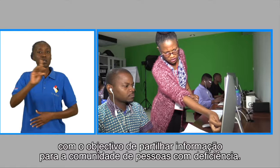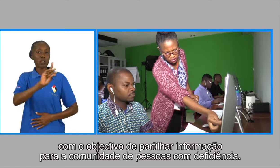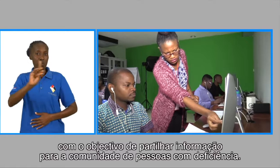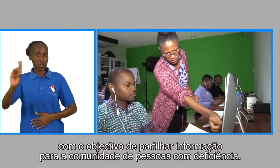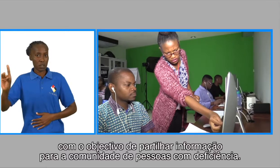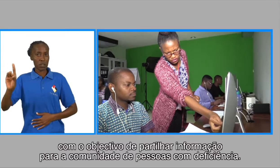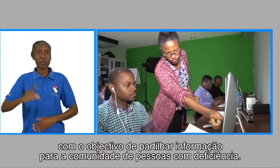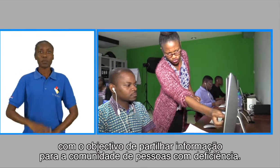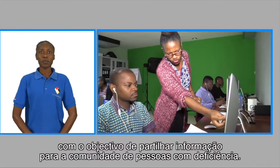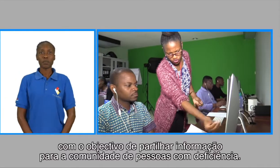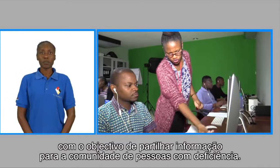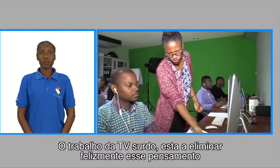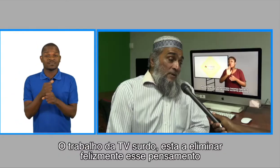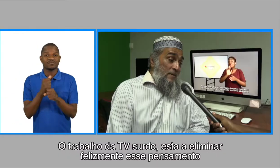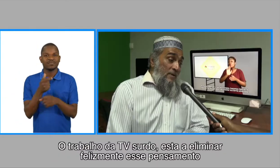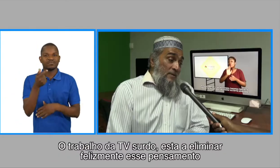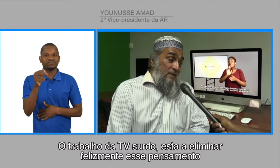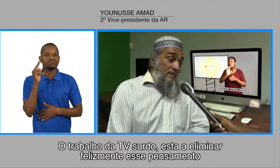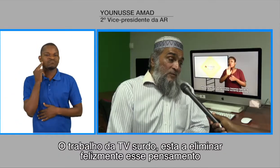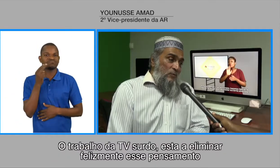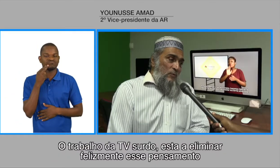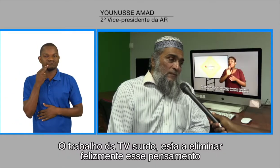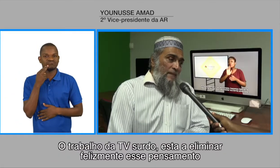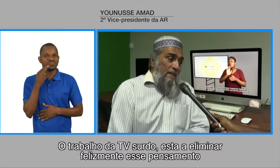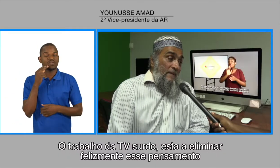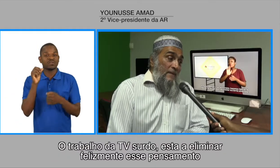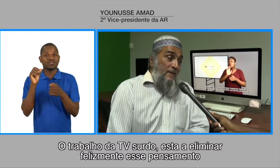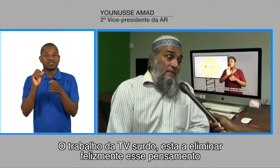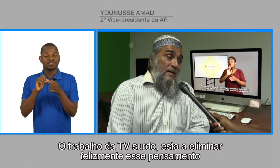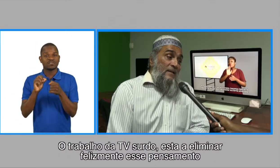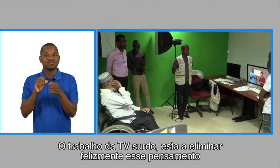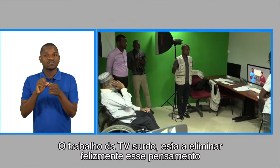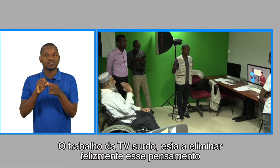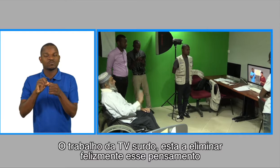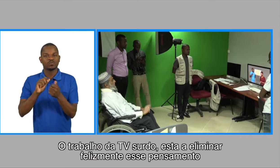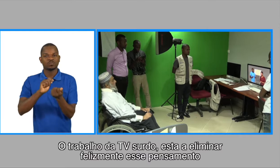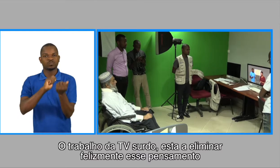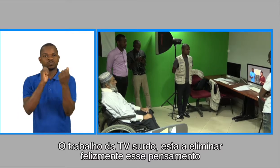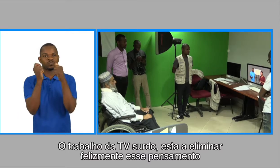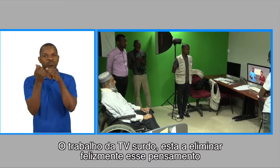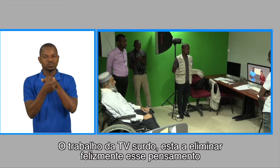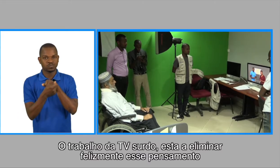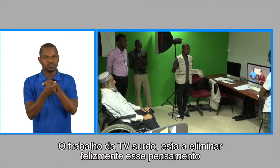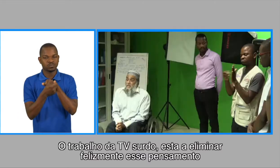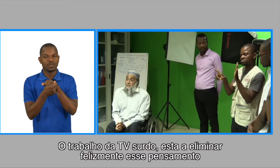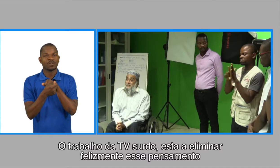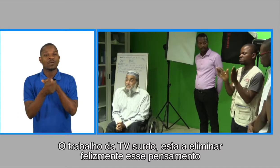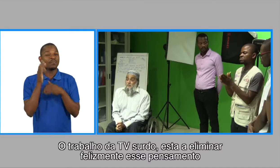pessoas com deficiência. O trabalho da TV Surdo está a eliminar, felizmente, este